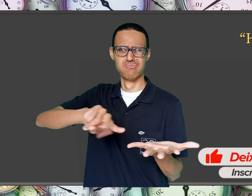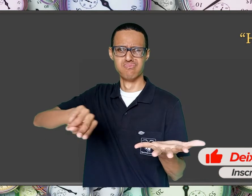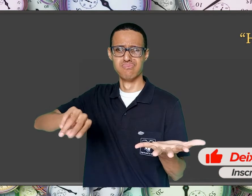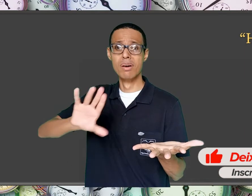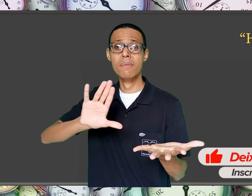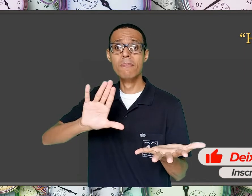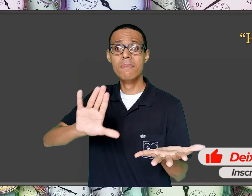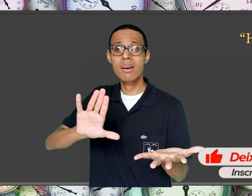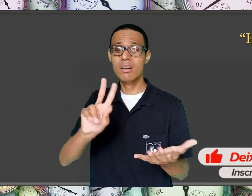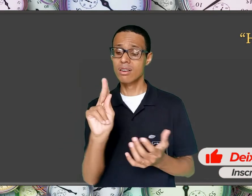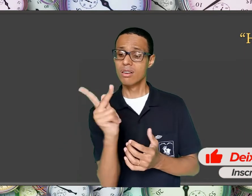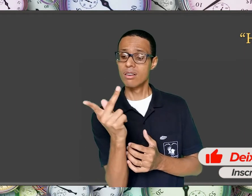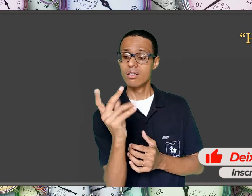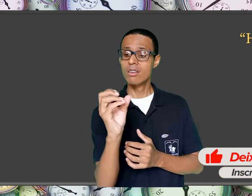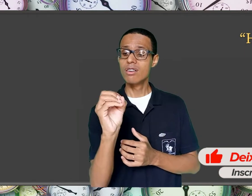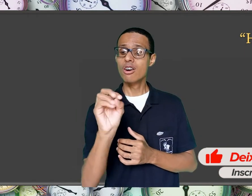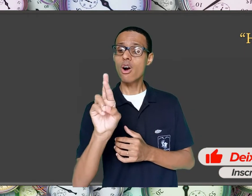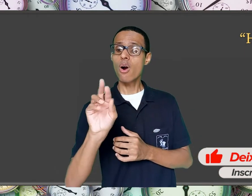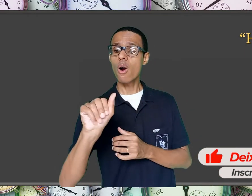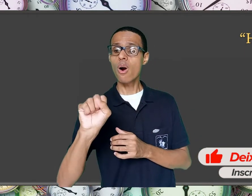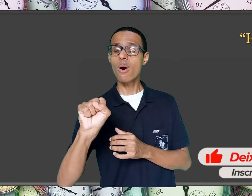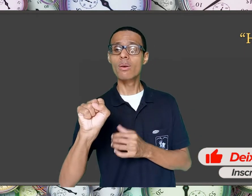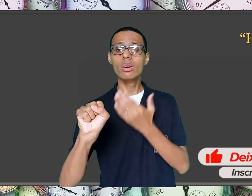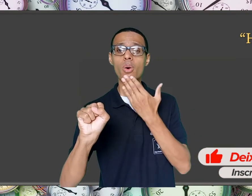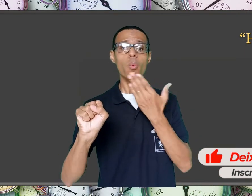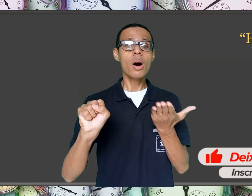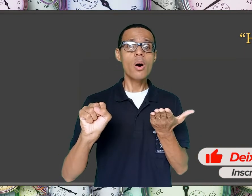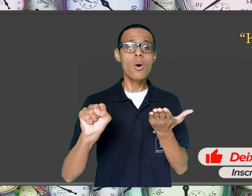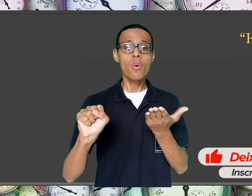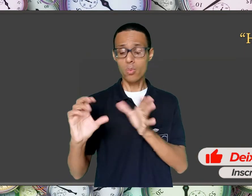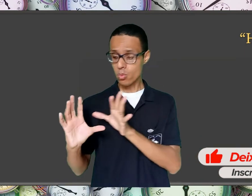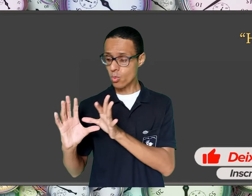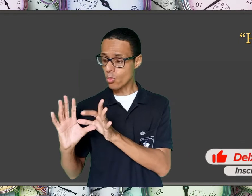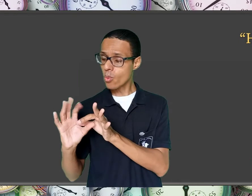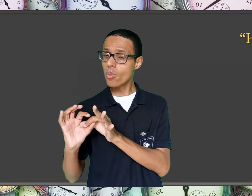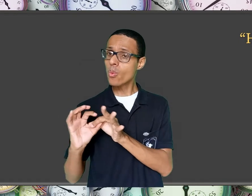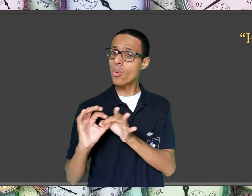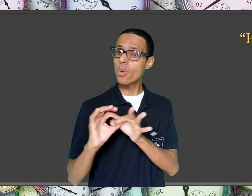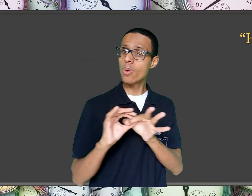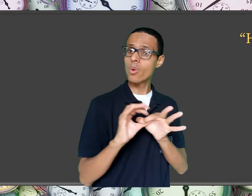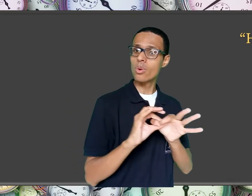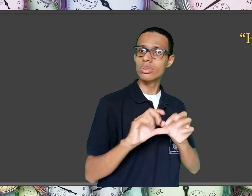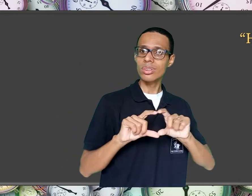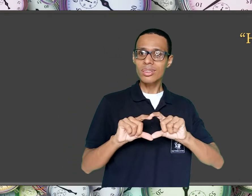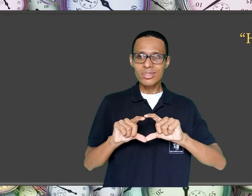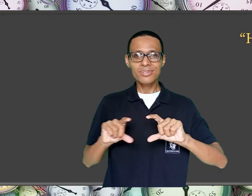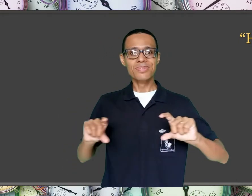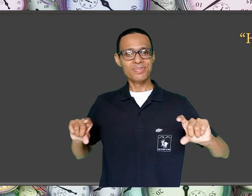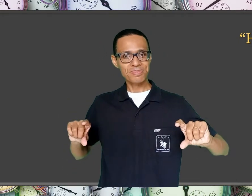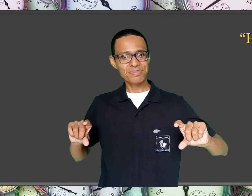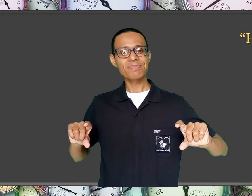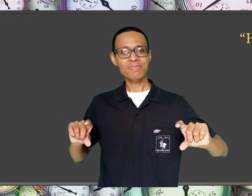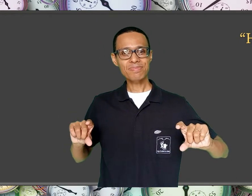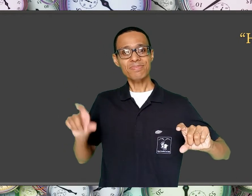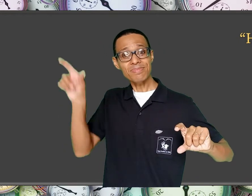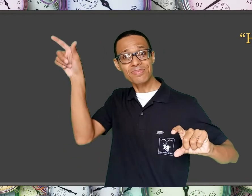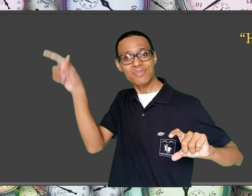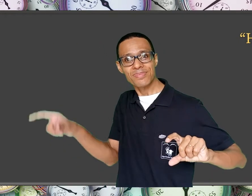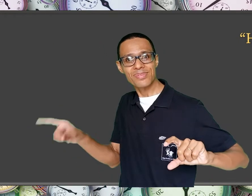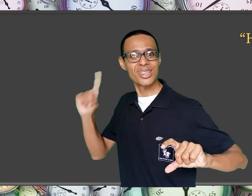Temos que saber que horas utilizaremos no contexto desejado e adequado. Assim, teremos um